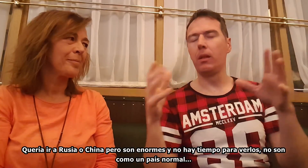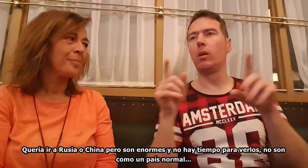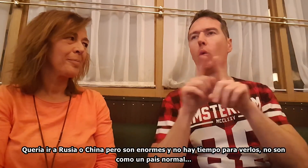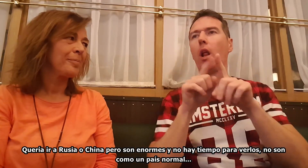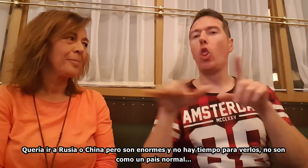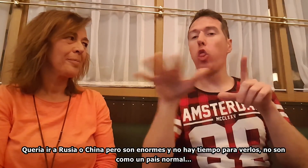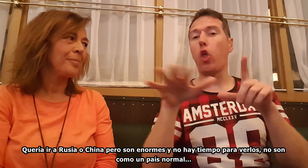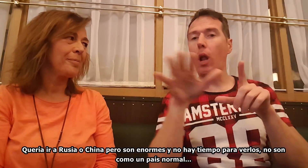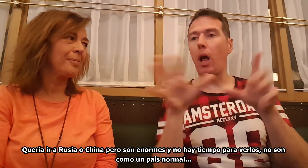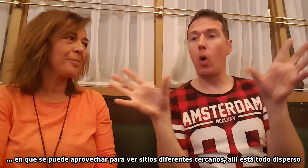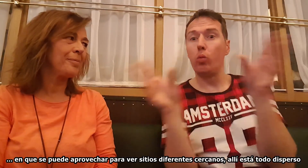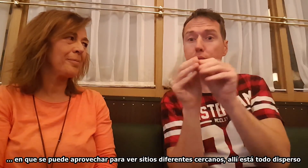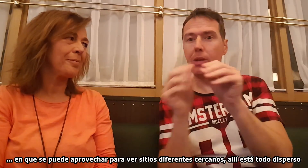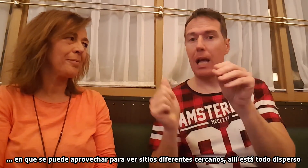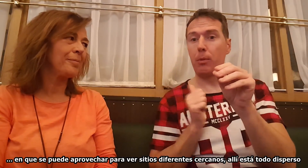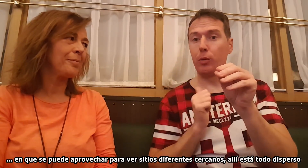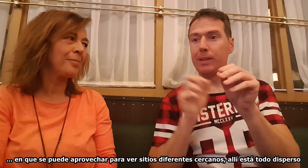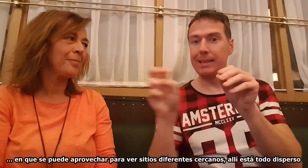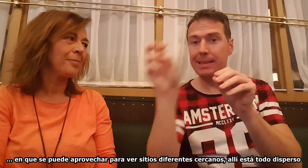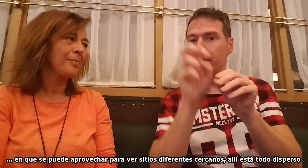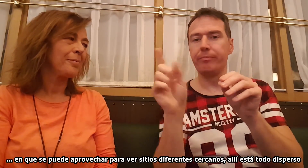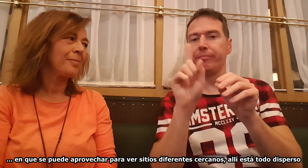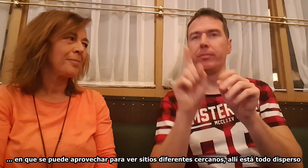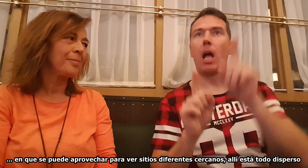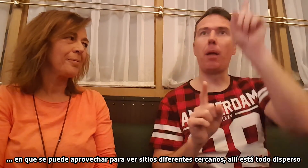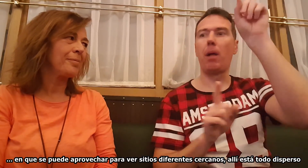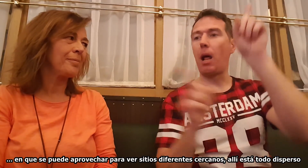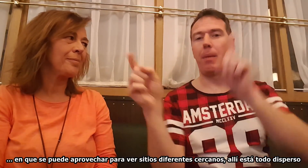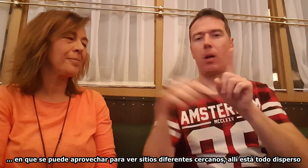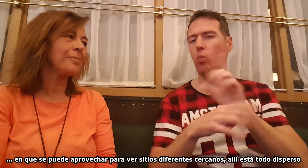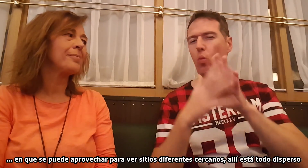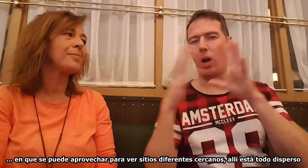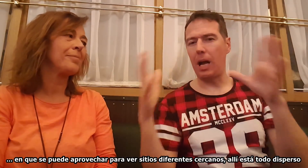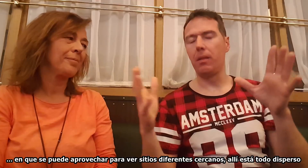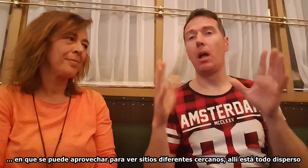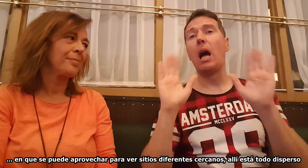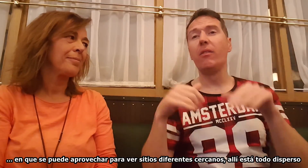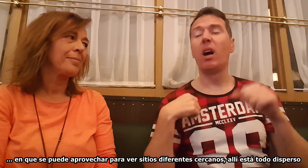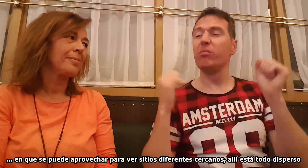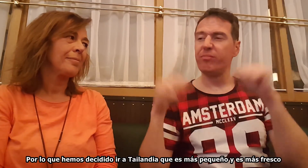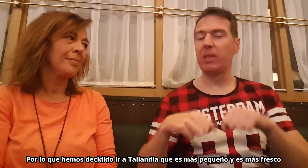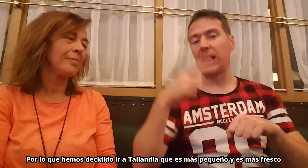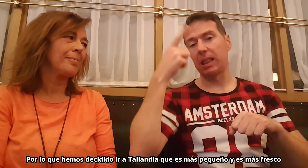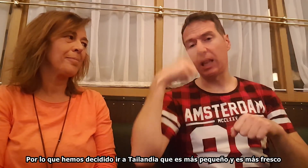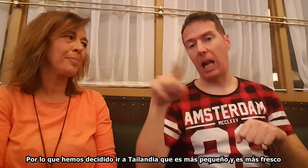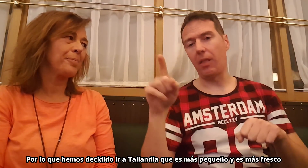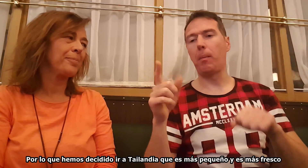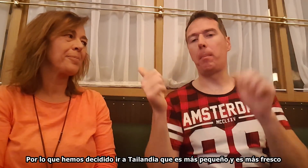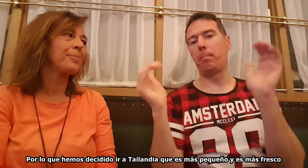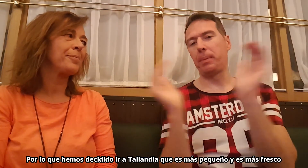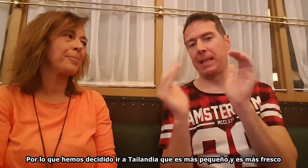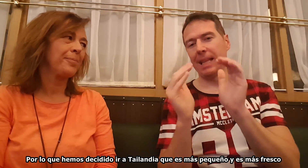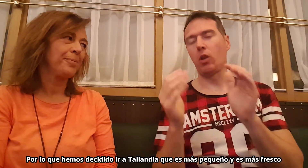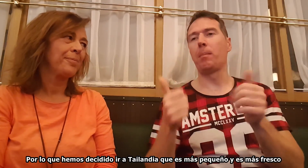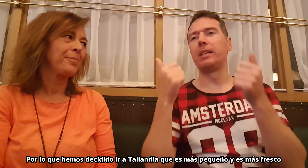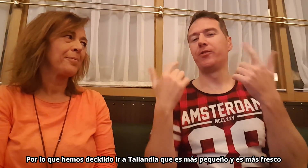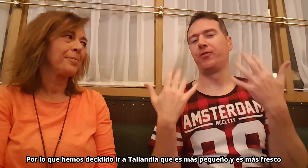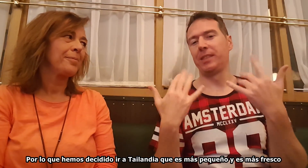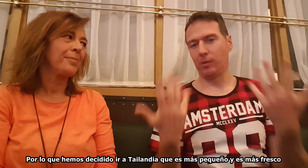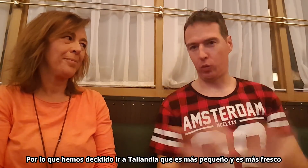puede aprovechar para ver sitios diferentes, cercanos. Ahí está todo disperso. Hemos decidido ir a Tailandia, que es más pequeño